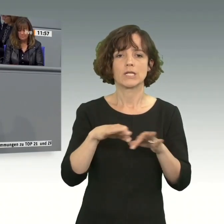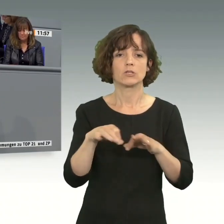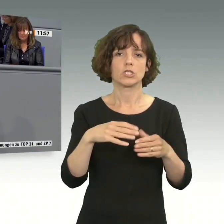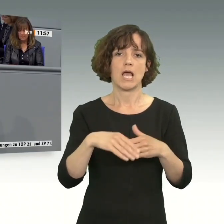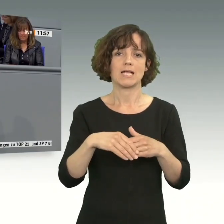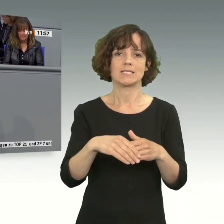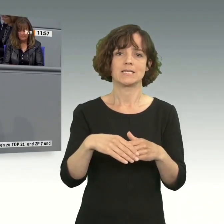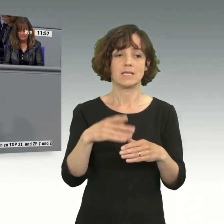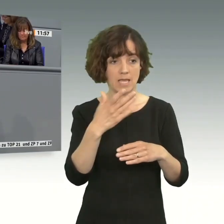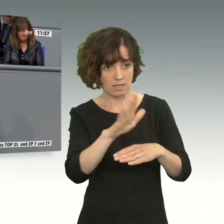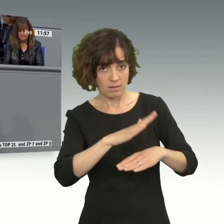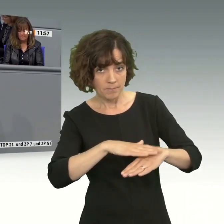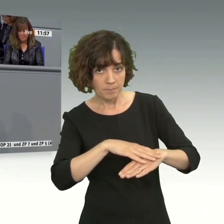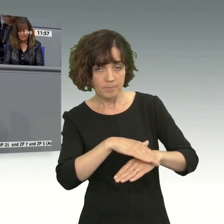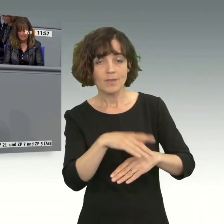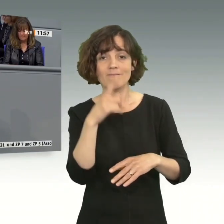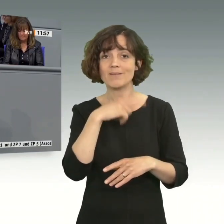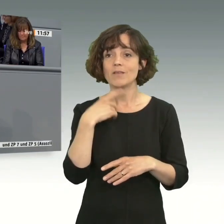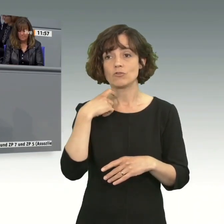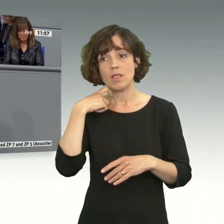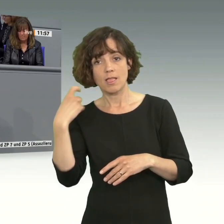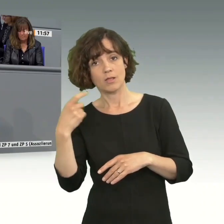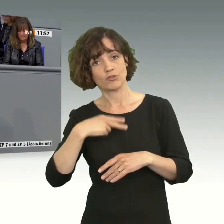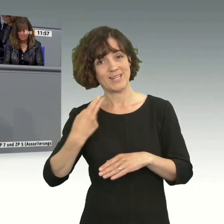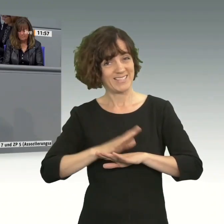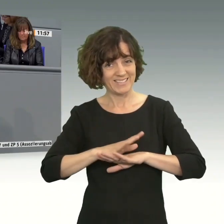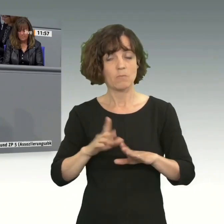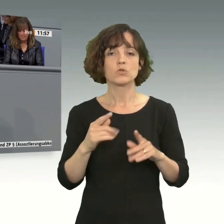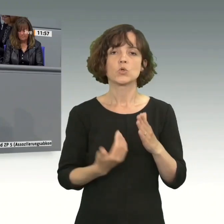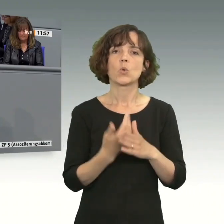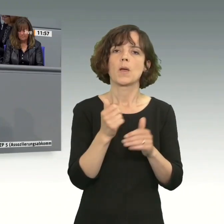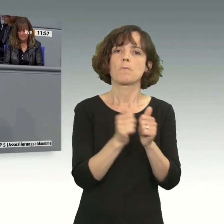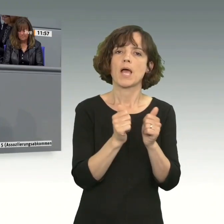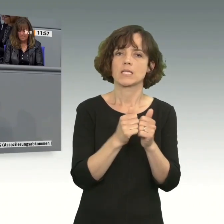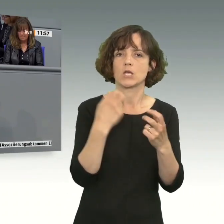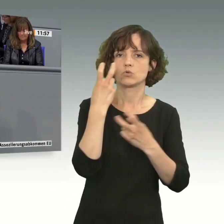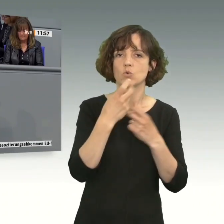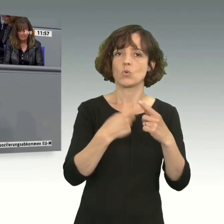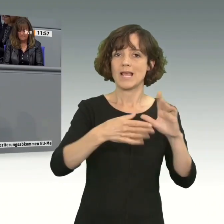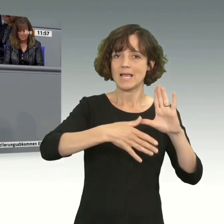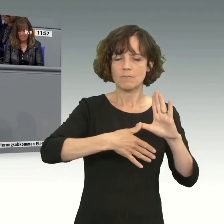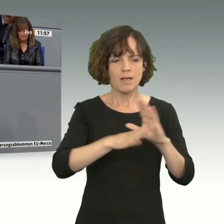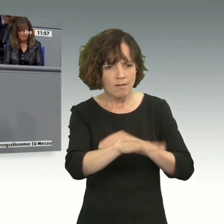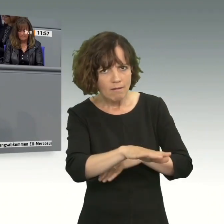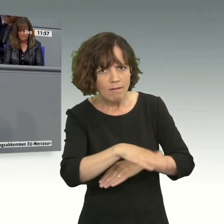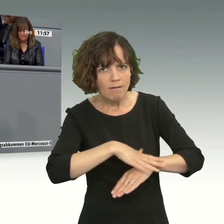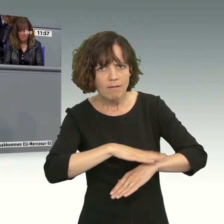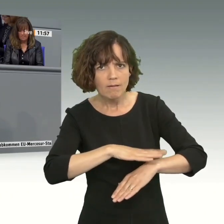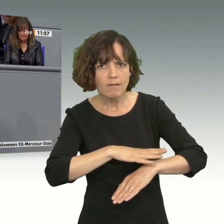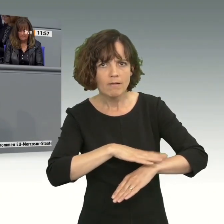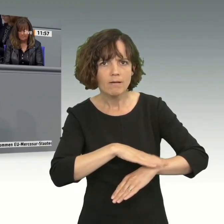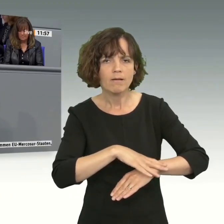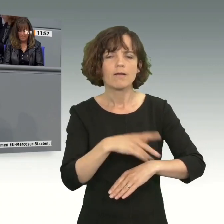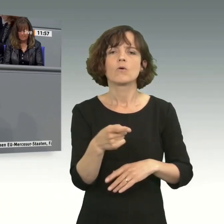wir uns aus Abhängigkeiten von Russland und China befreien wollen, dann müssen wir neue Partner suchen und Lateinamerika einbinden in